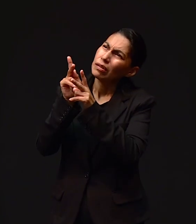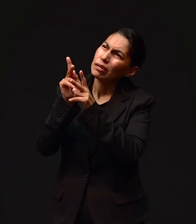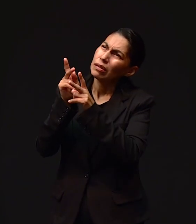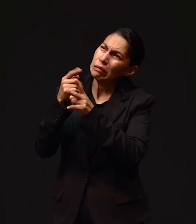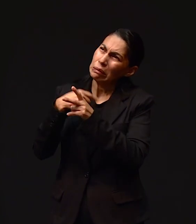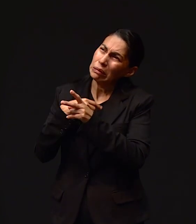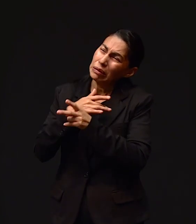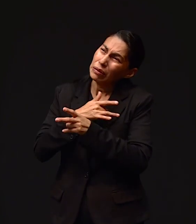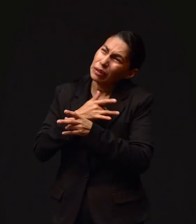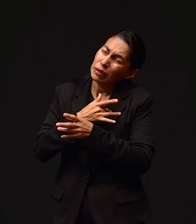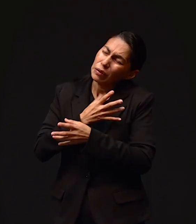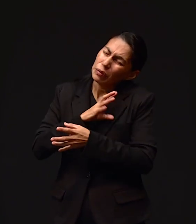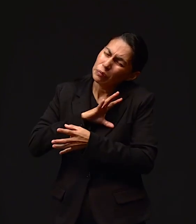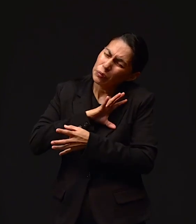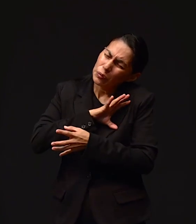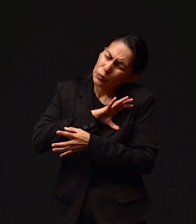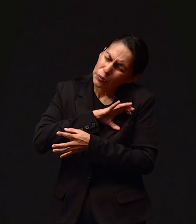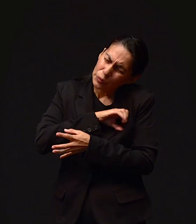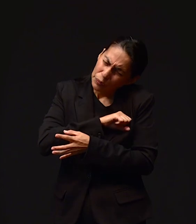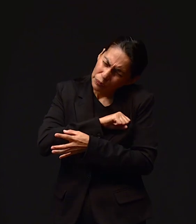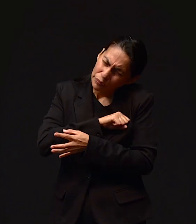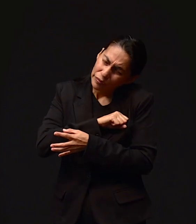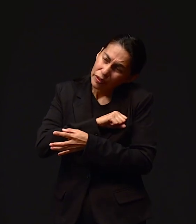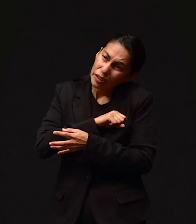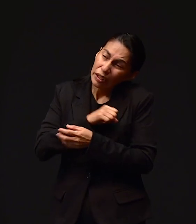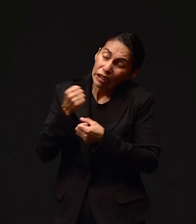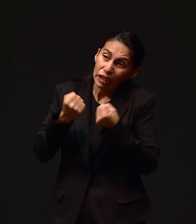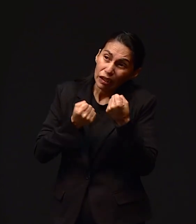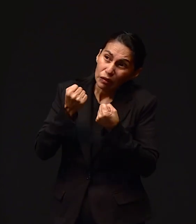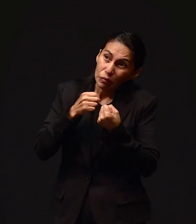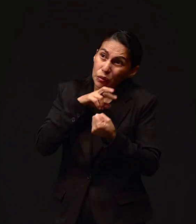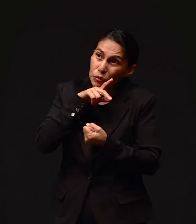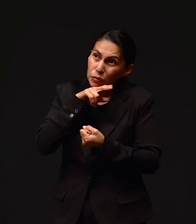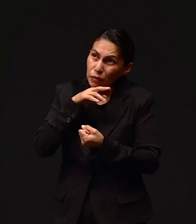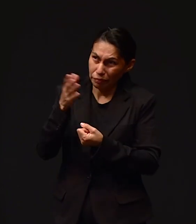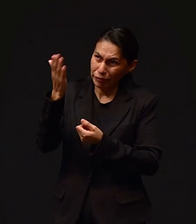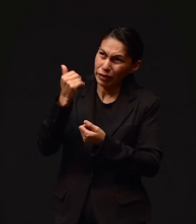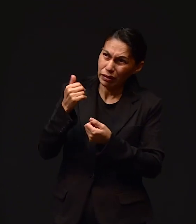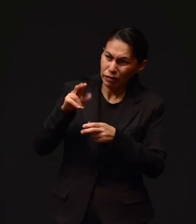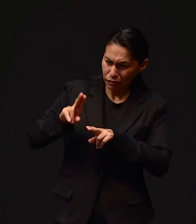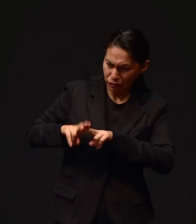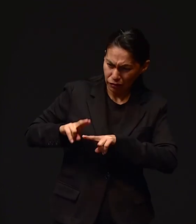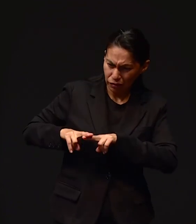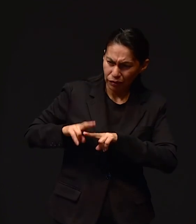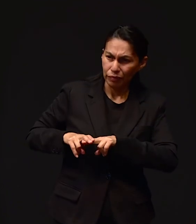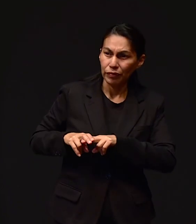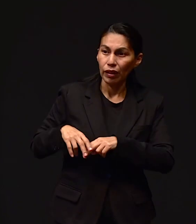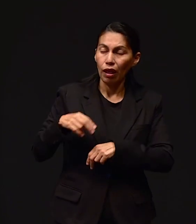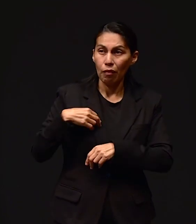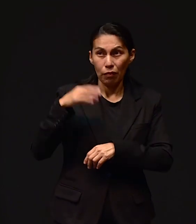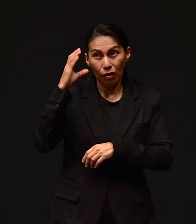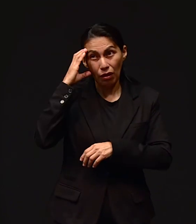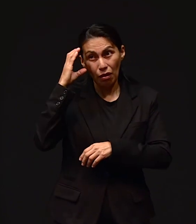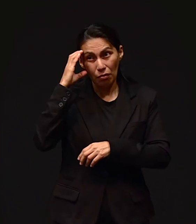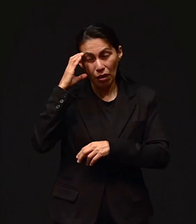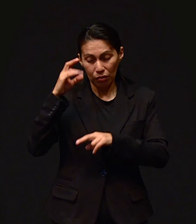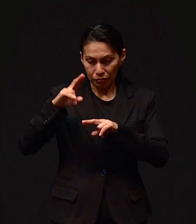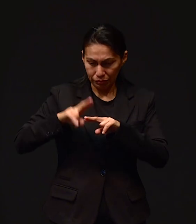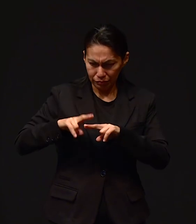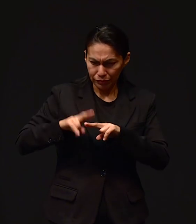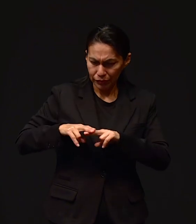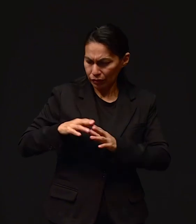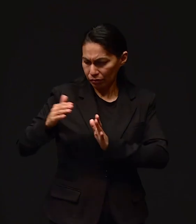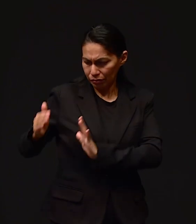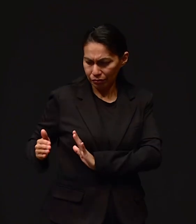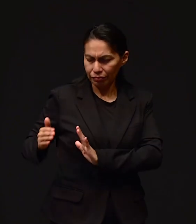traigo aquí en mi corazón, mi preocupación por mi carro. Le dije, ven. Me senté en mi cama y le dije, ven,